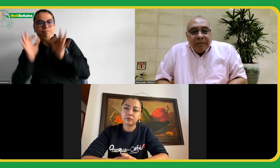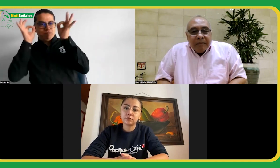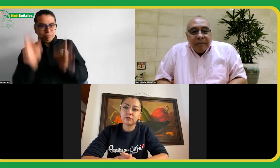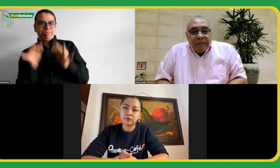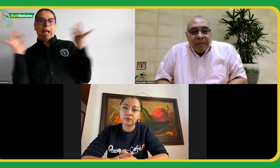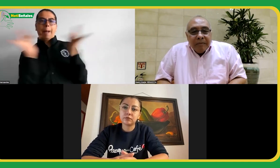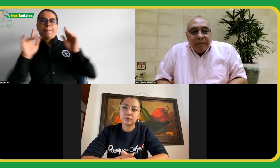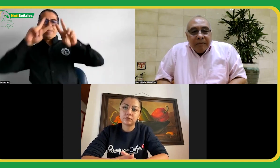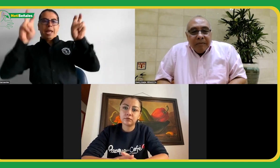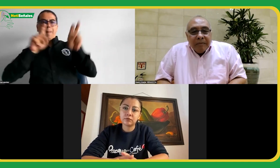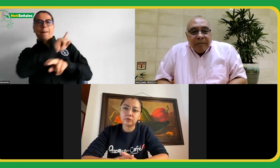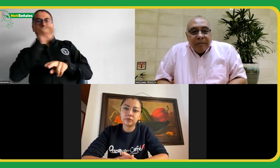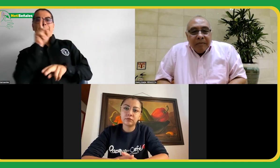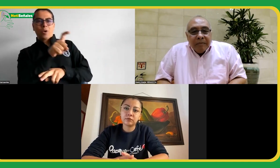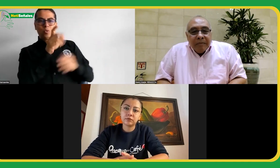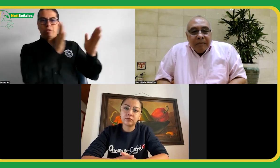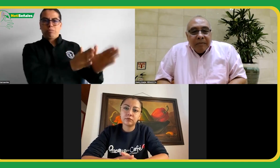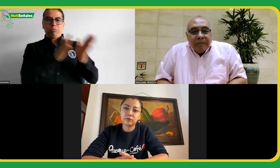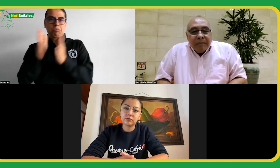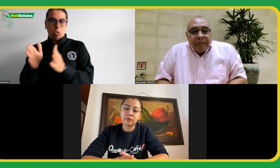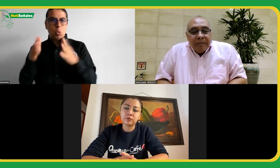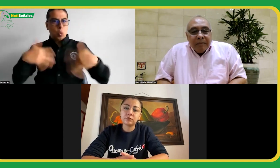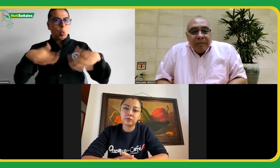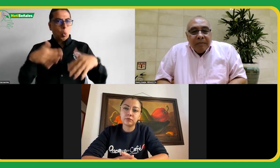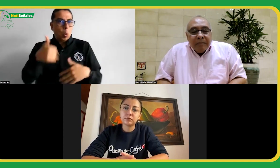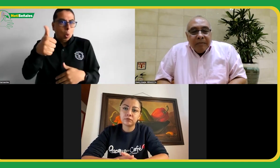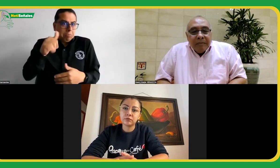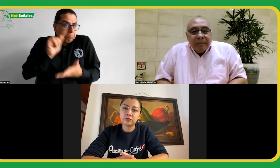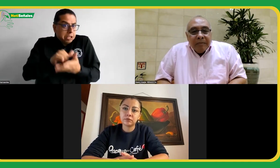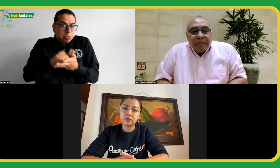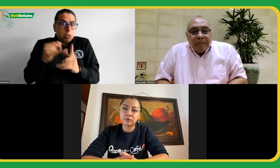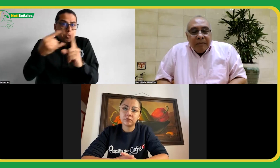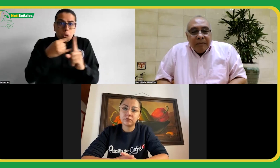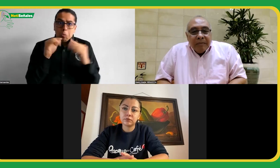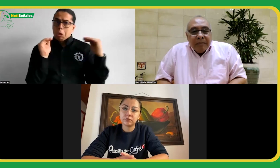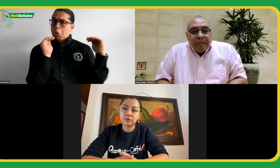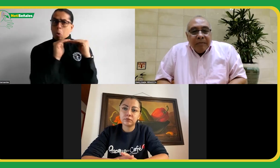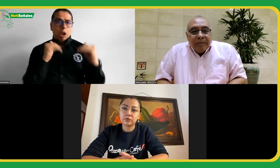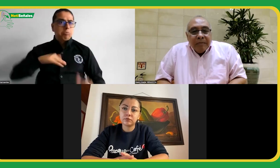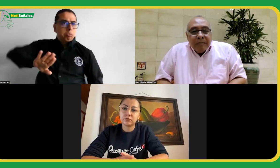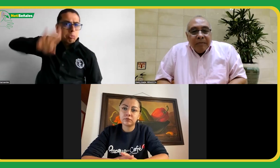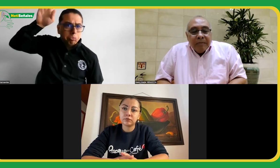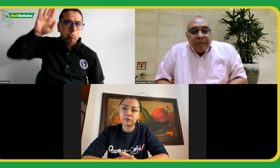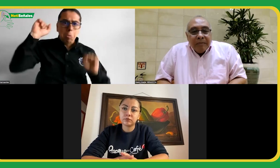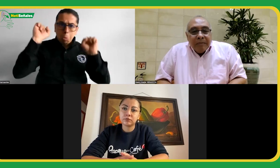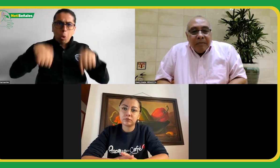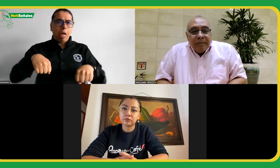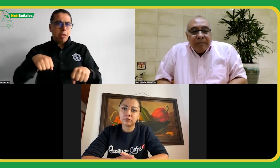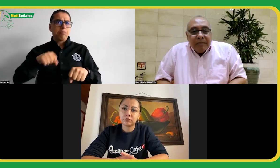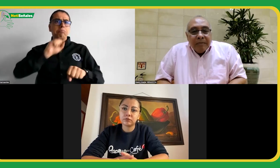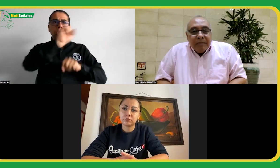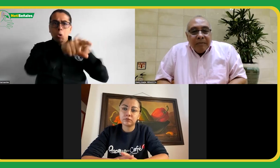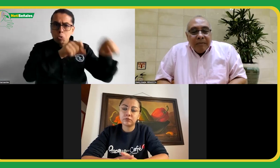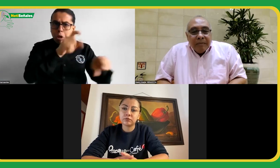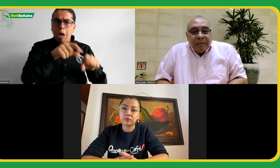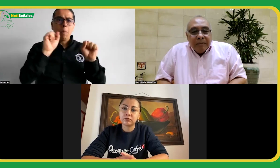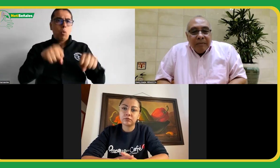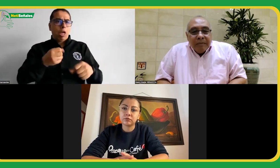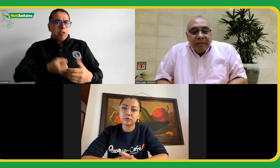y otro sobre los temas abordados y tanto los de Zoom como los del auditorio podían participar, podíamos preguntar, opinar.